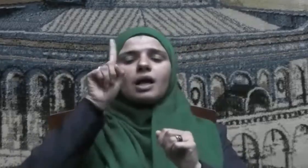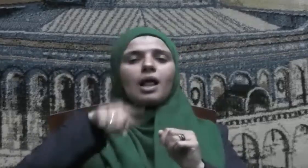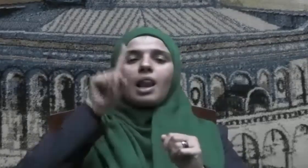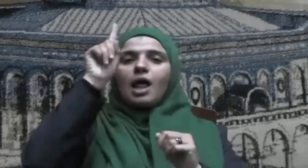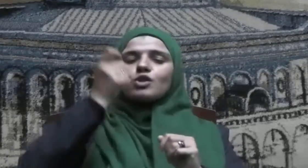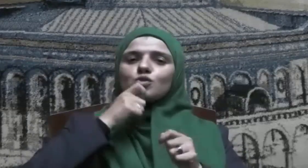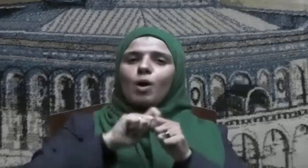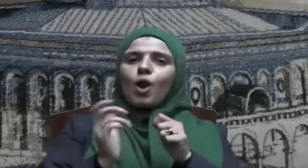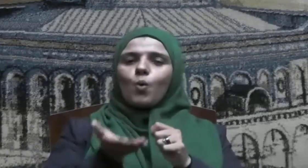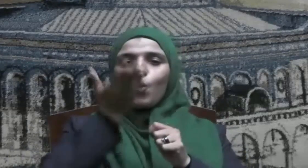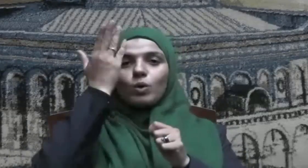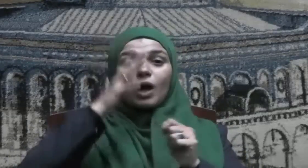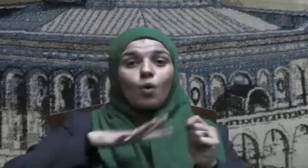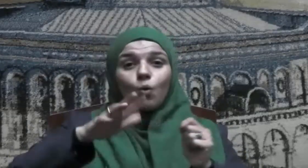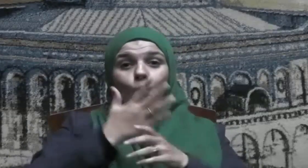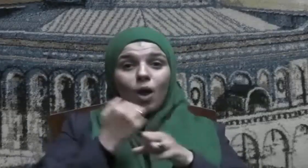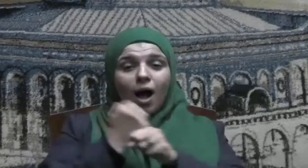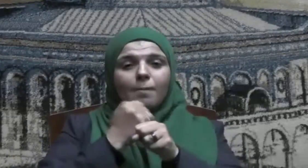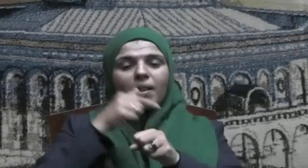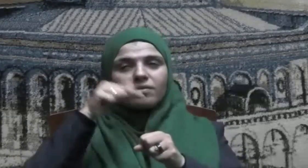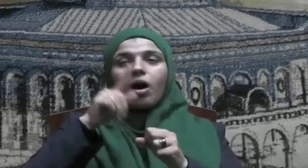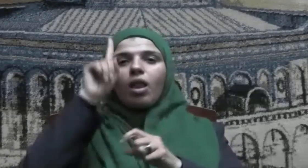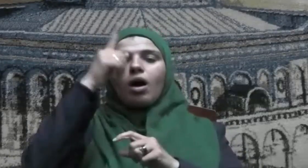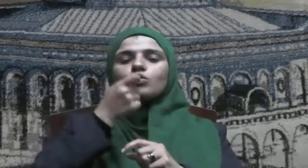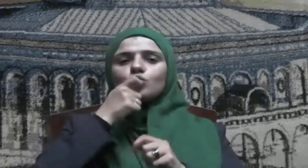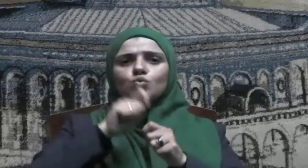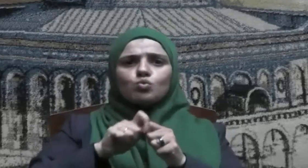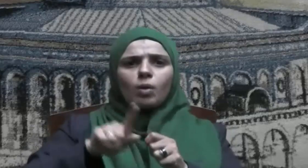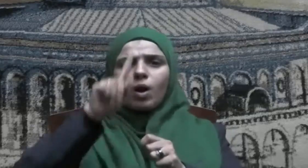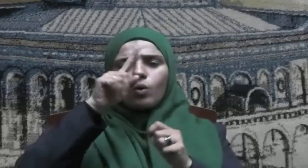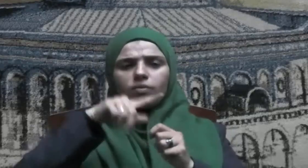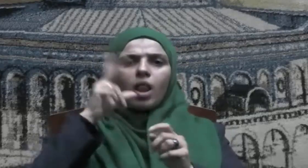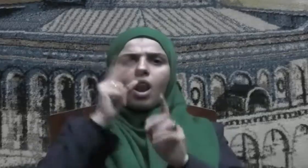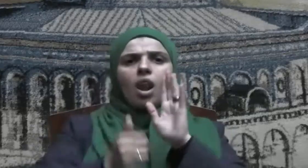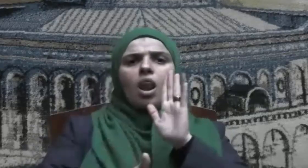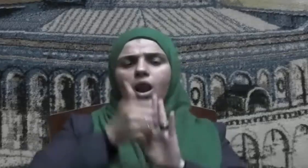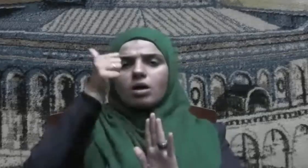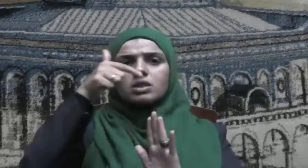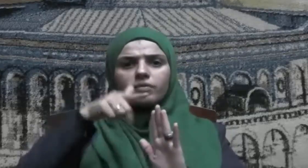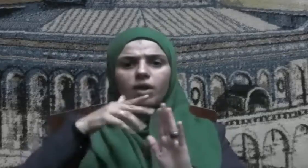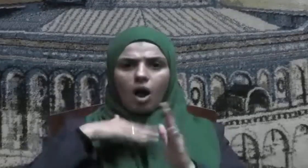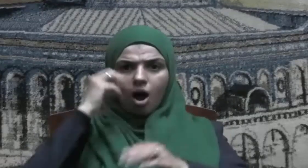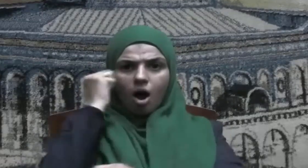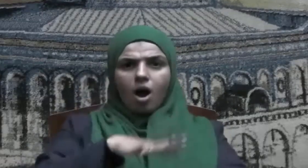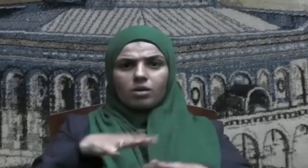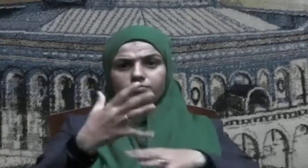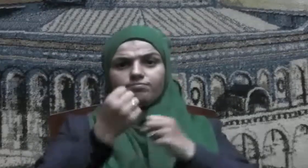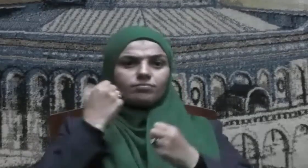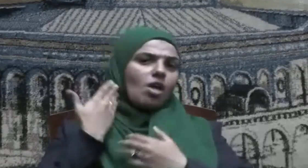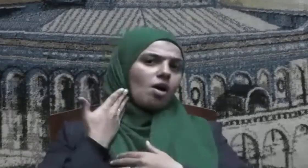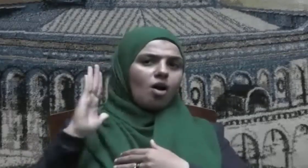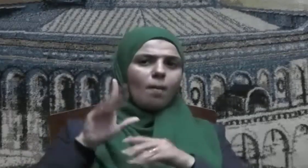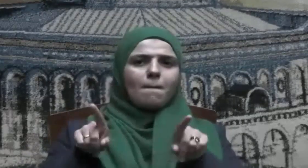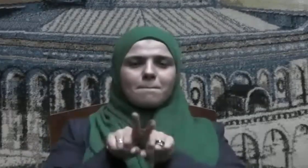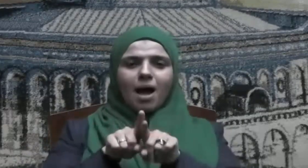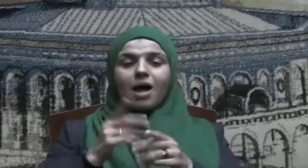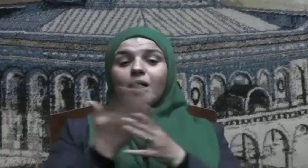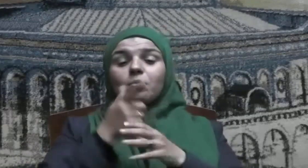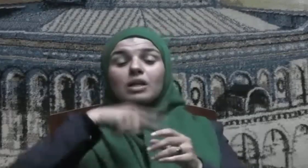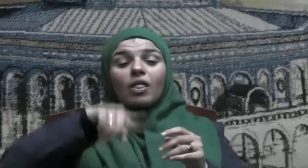الذي انتن فيه ربنا على مصر بالنصر والسرداد الأرض والكرامة معه إنها ذكرى